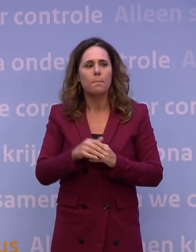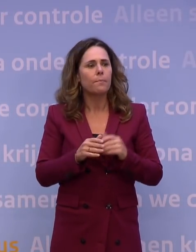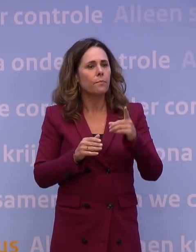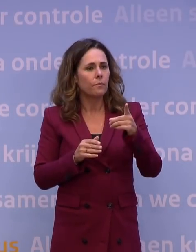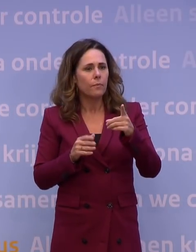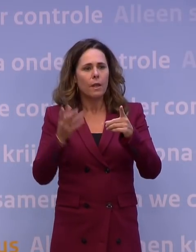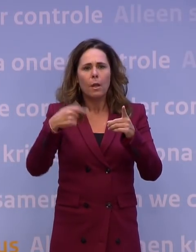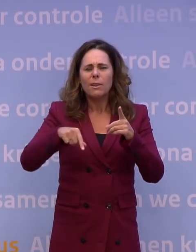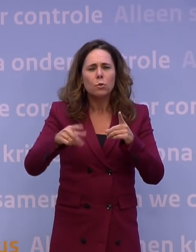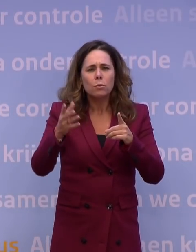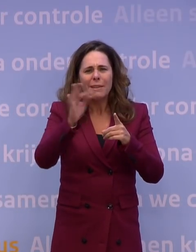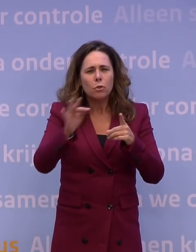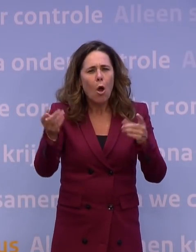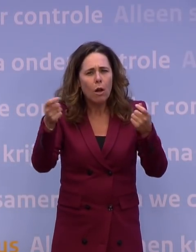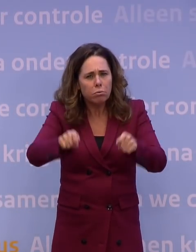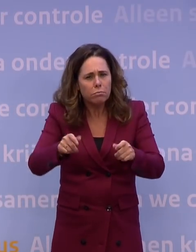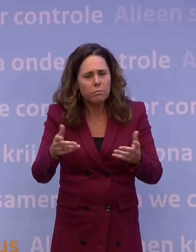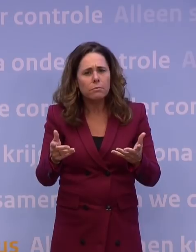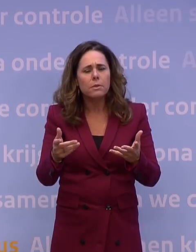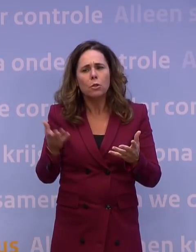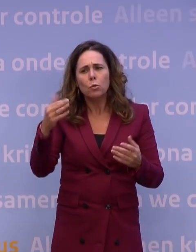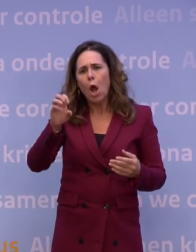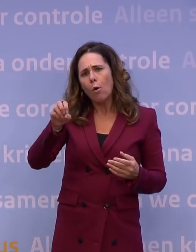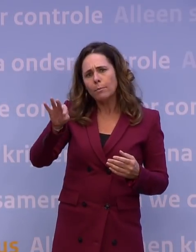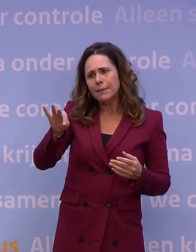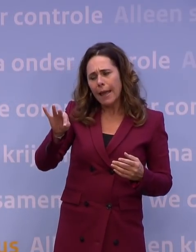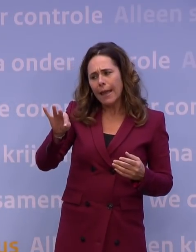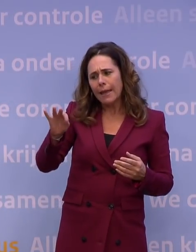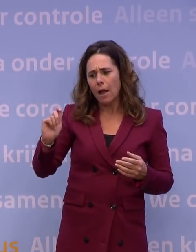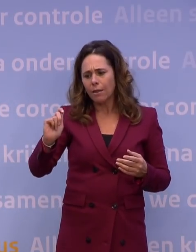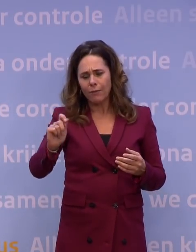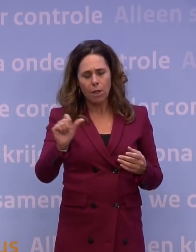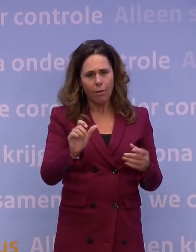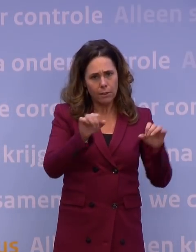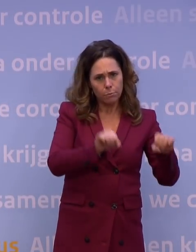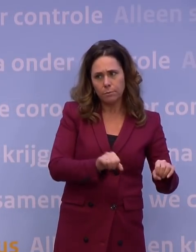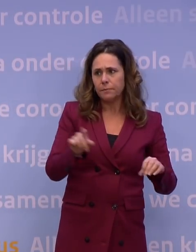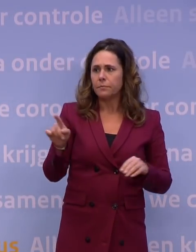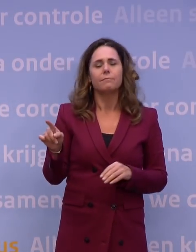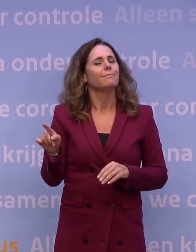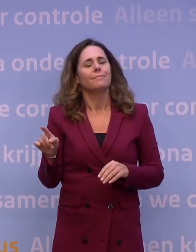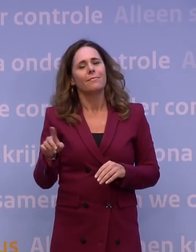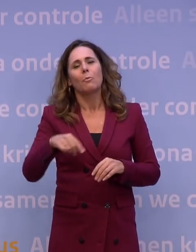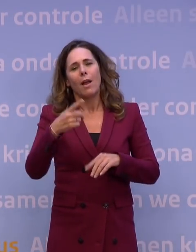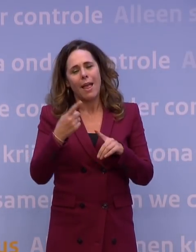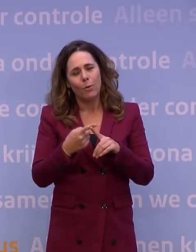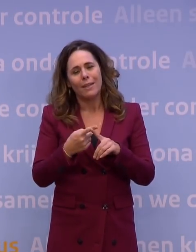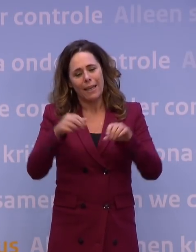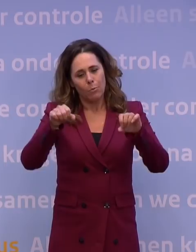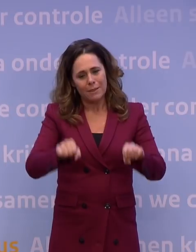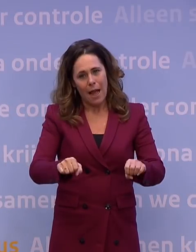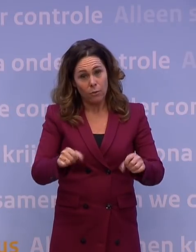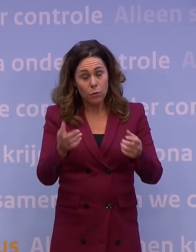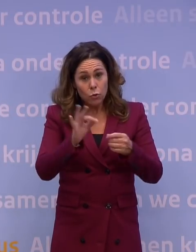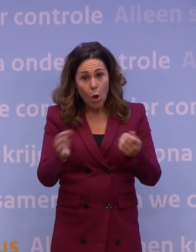sluiten van de scholen bijvoorbeeld, dat jullie iets hebben besloten waarvan het OMT tegenovergestelde had gehad. Nee, maar over dat besluit hebben wij steeds heel duidelijk betoogd, dat dat niet